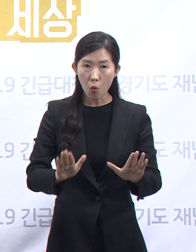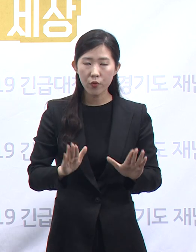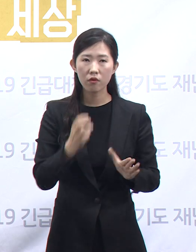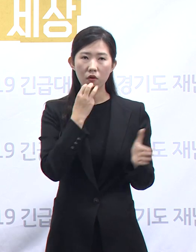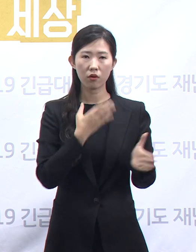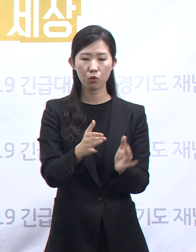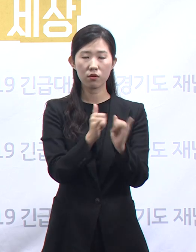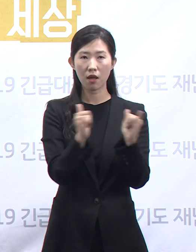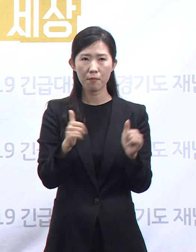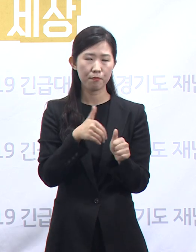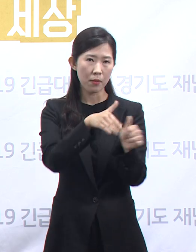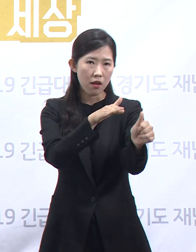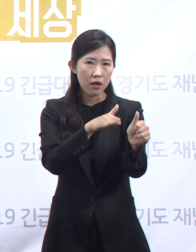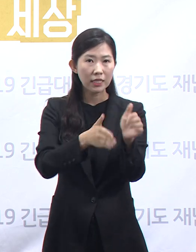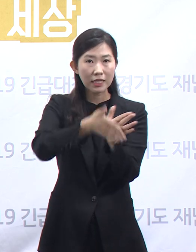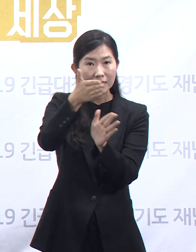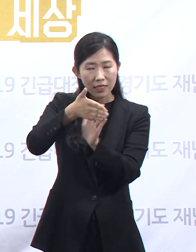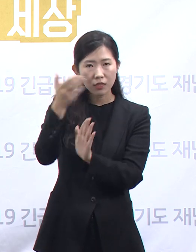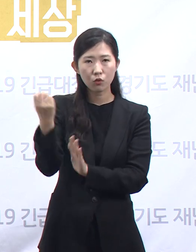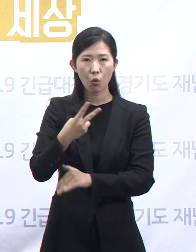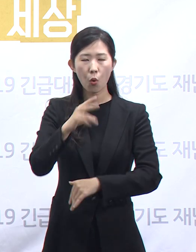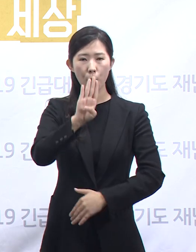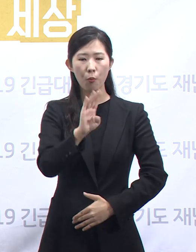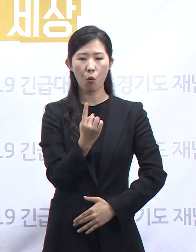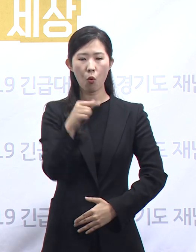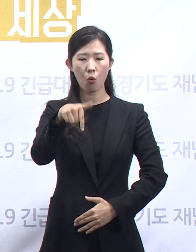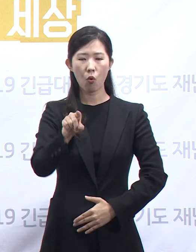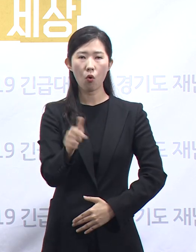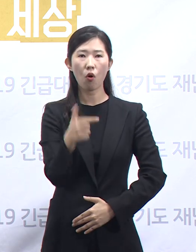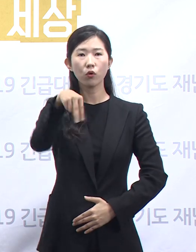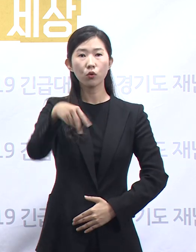시군보건소 합동으로 역학조사 중임을 말씀드립니다.